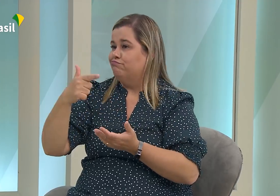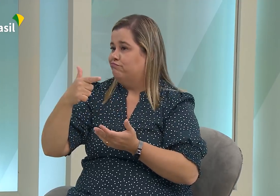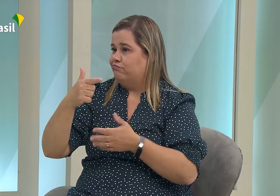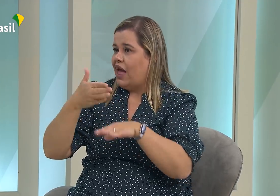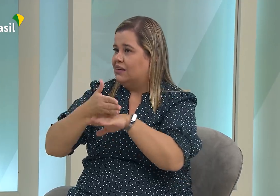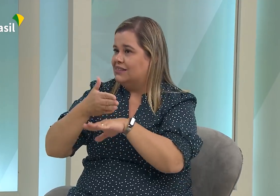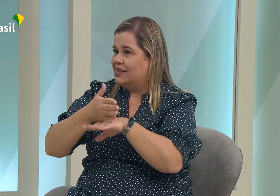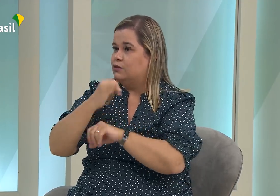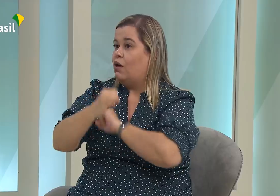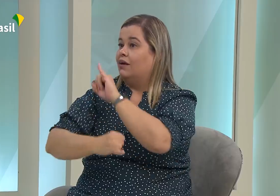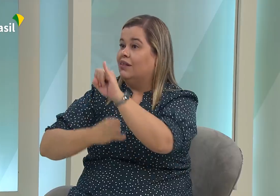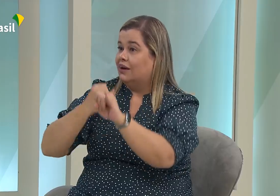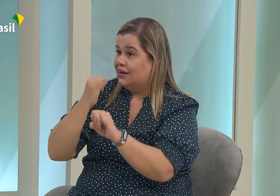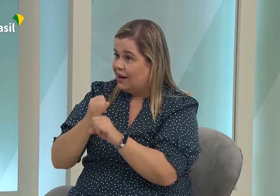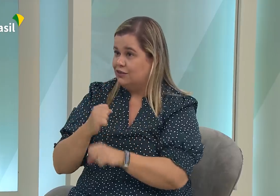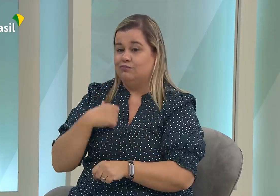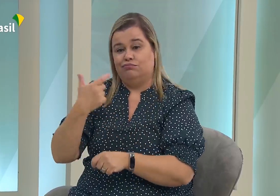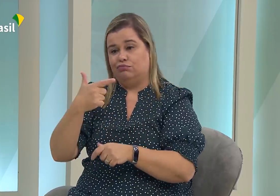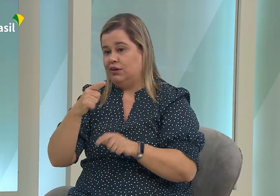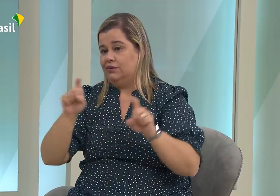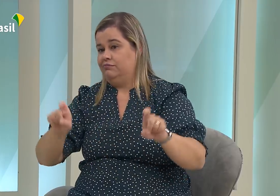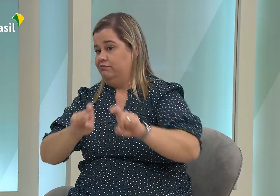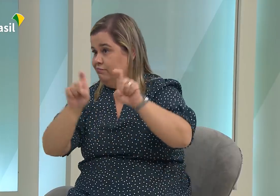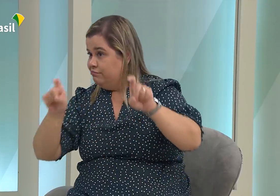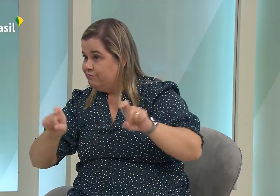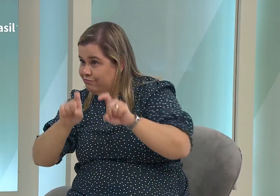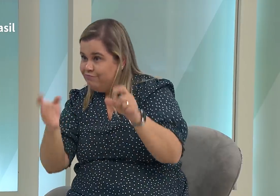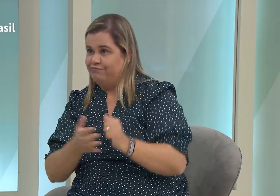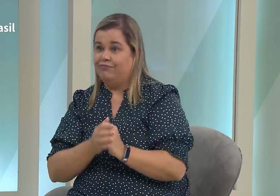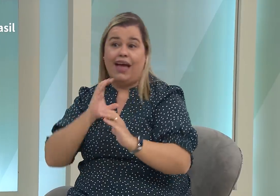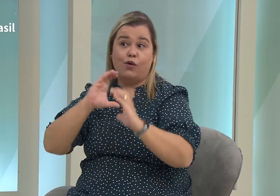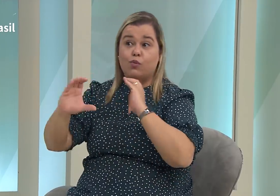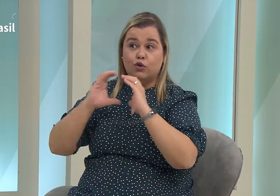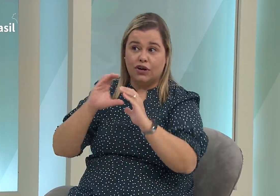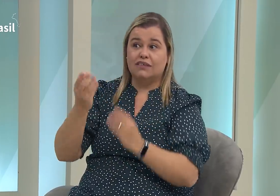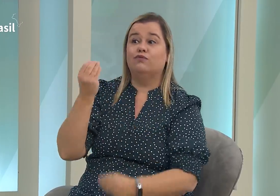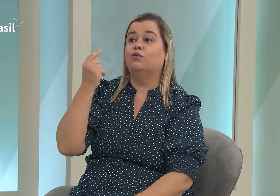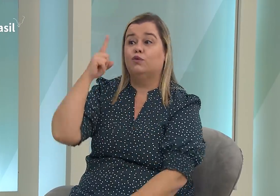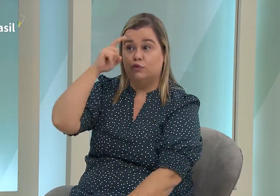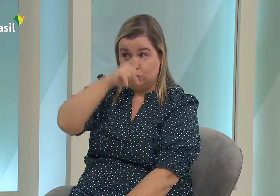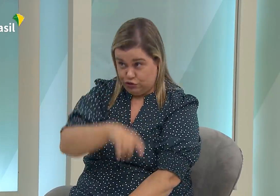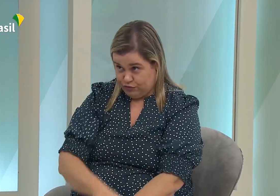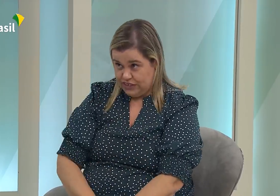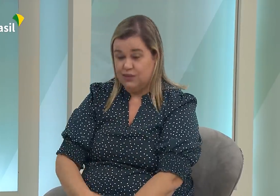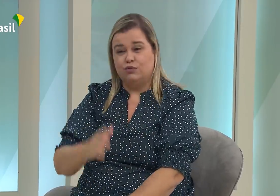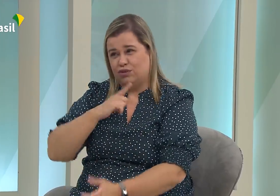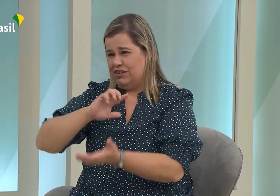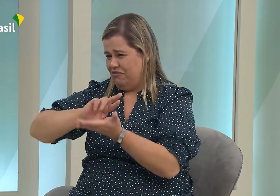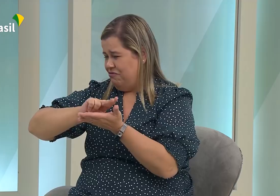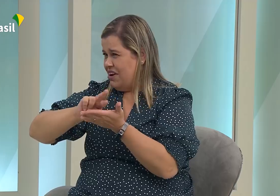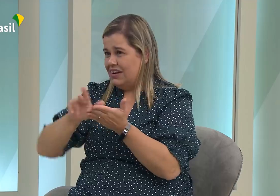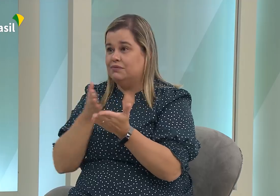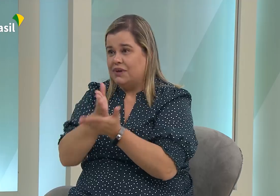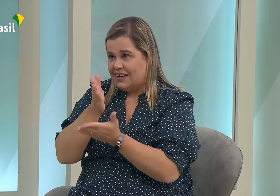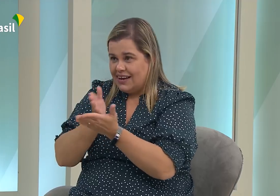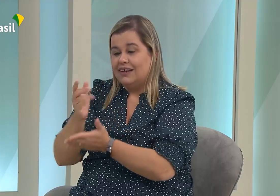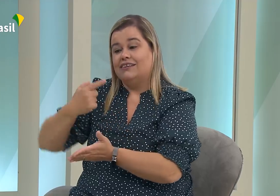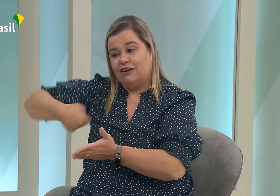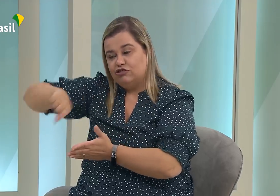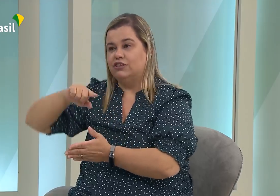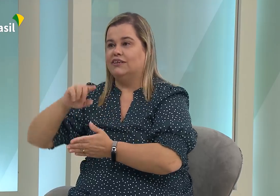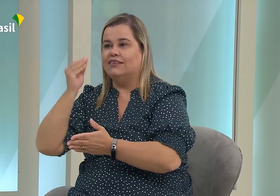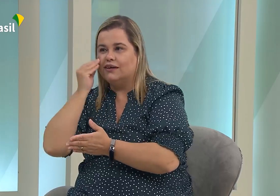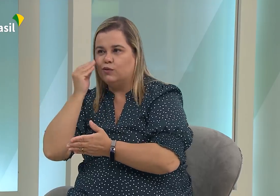Telemedicina? Por vídeo? Como isso? Mas muitas pessoas com deficiência são vulneráveis. Não tem internet, não tem computador.